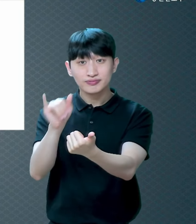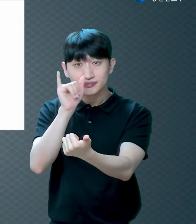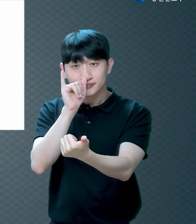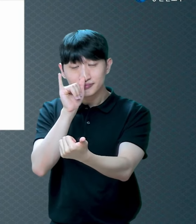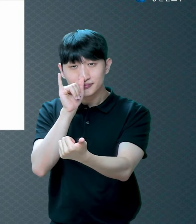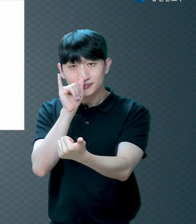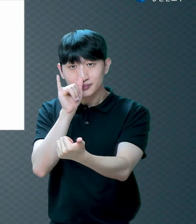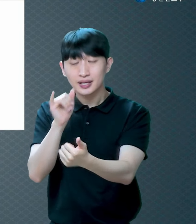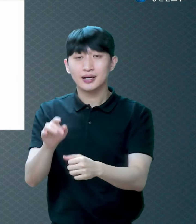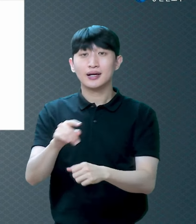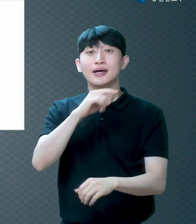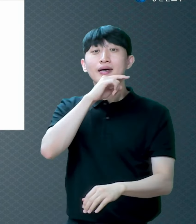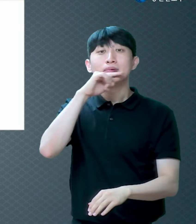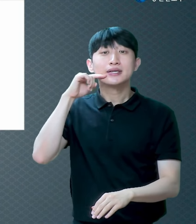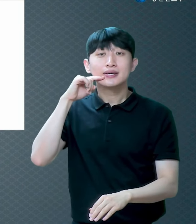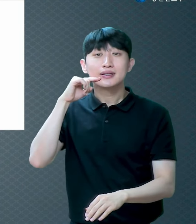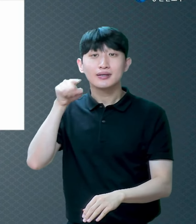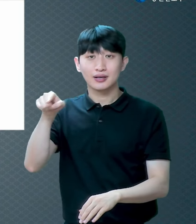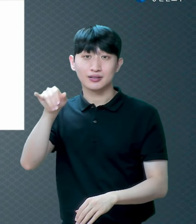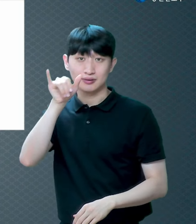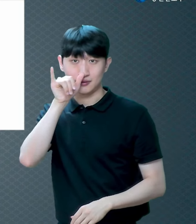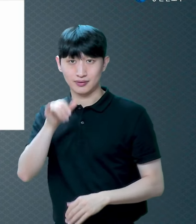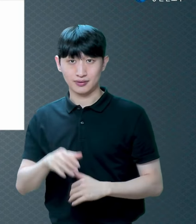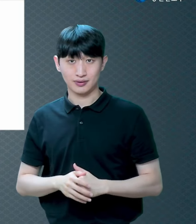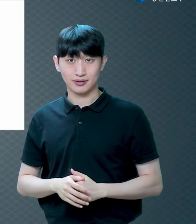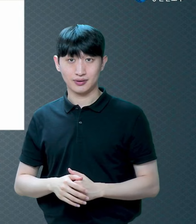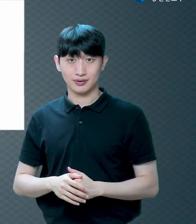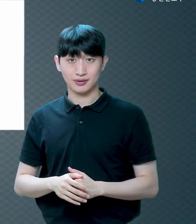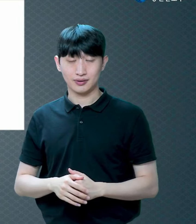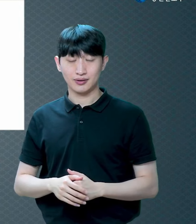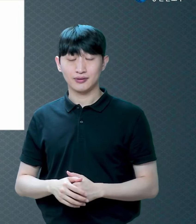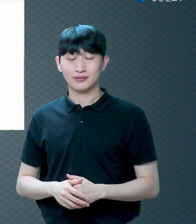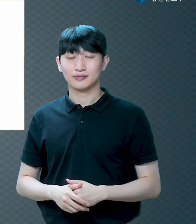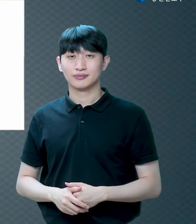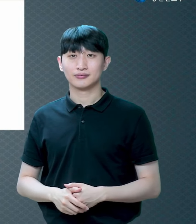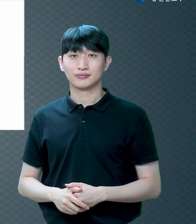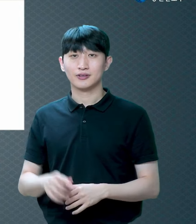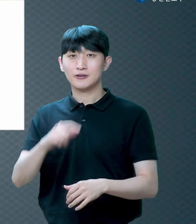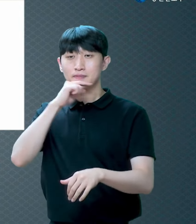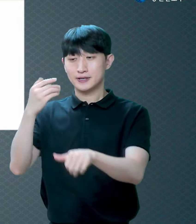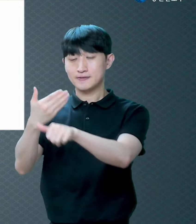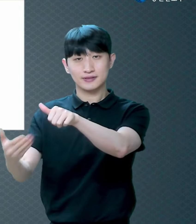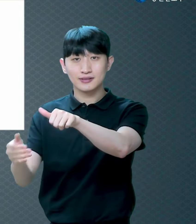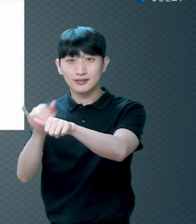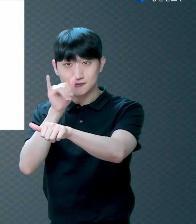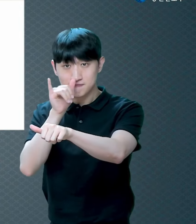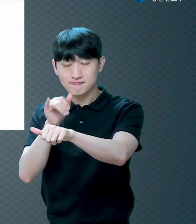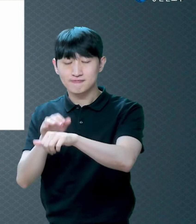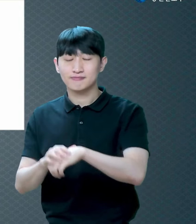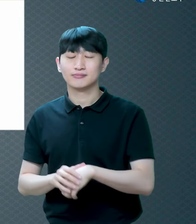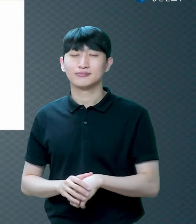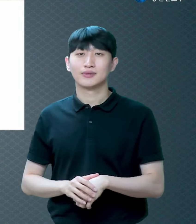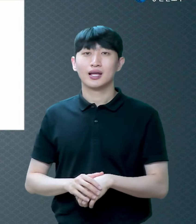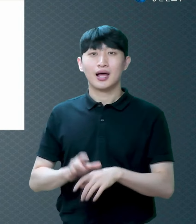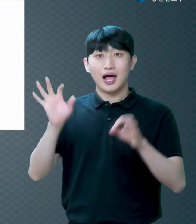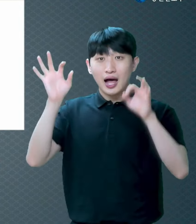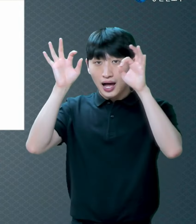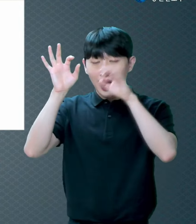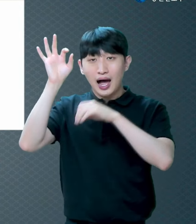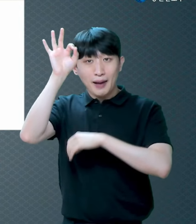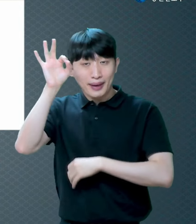피가 흘려져 있습니다 그러니까 결국에 이 아벨의 제사에는